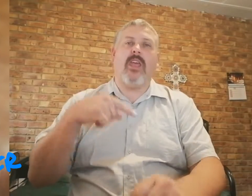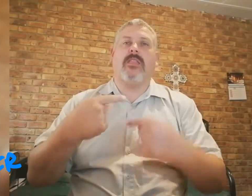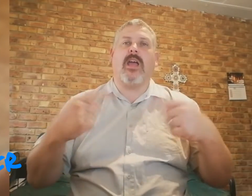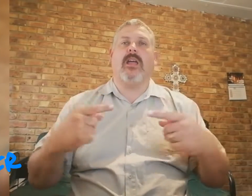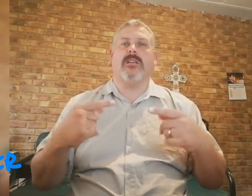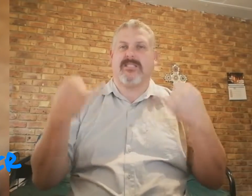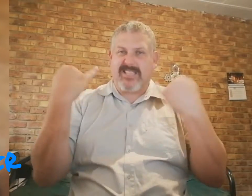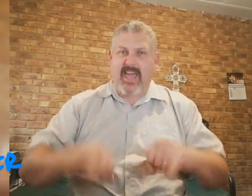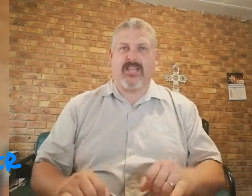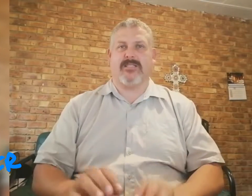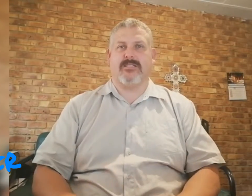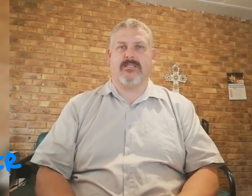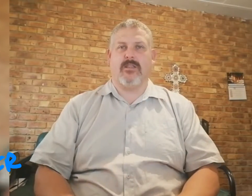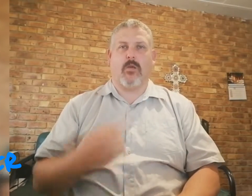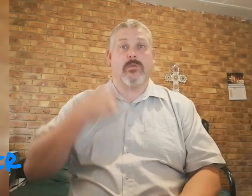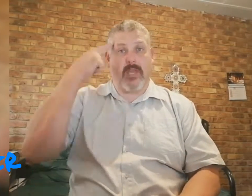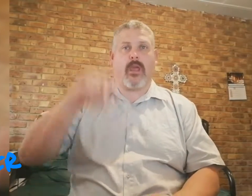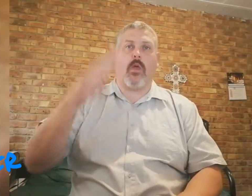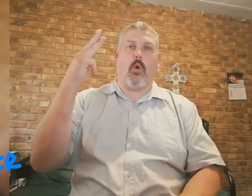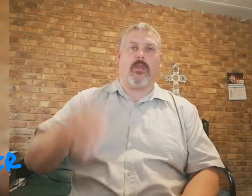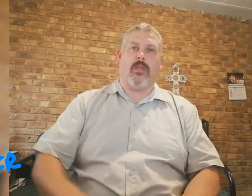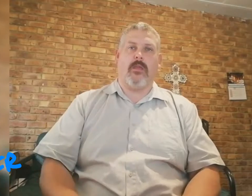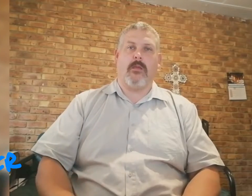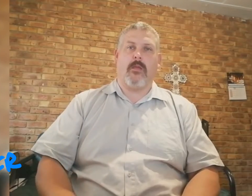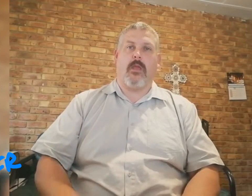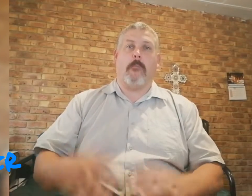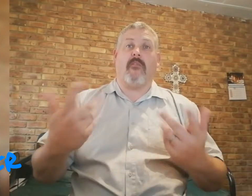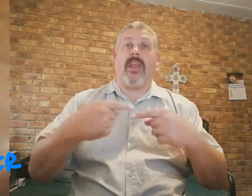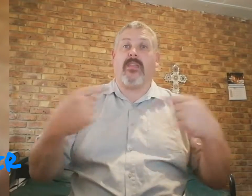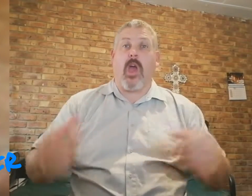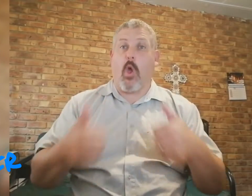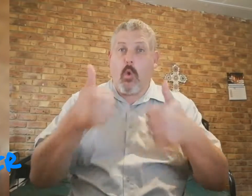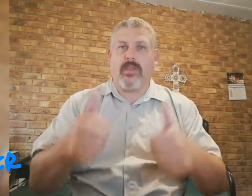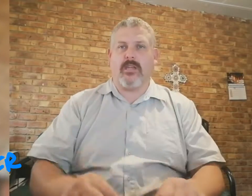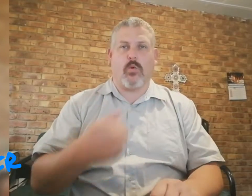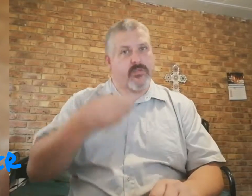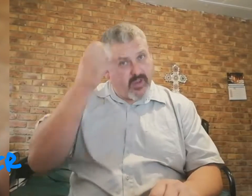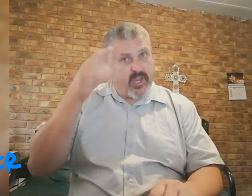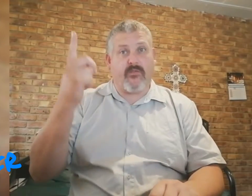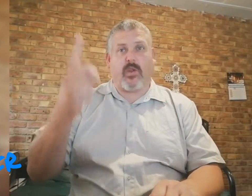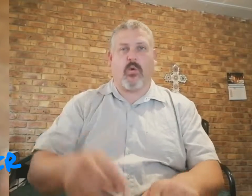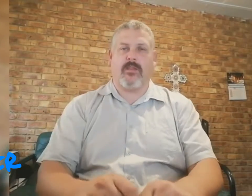wanne dinge slecht is, ons denk aan God, wanne dinge goed is, ons vergeet van God.